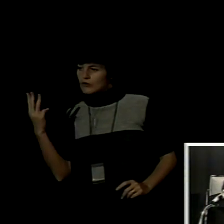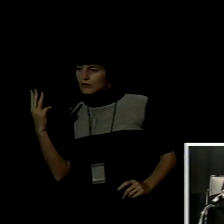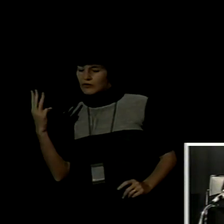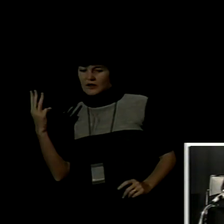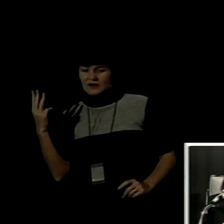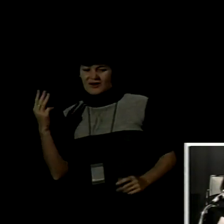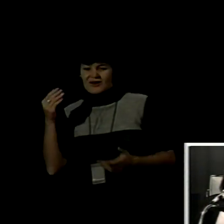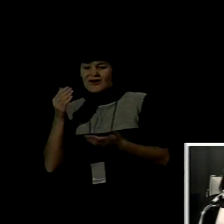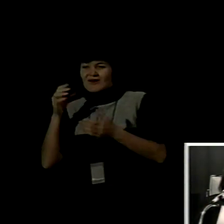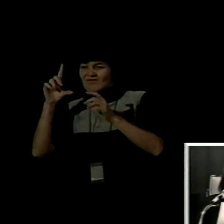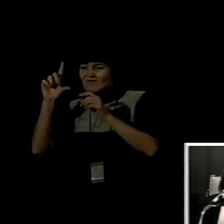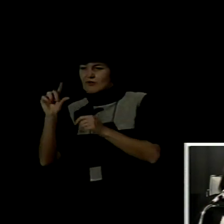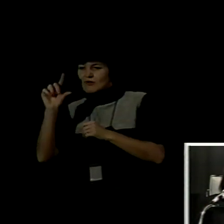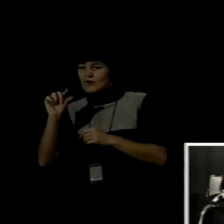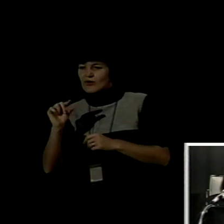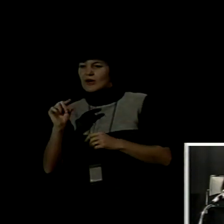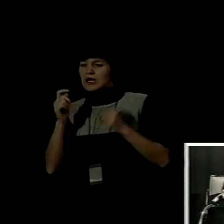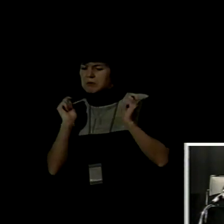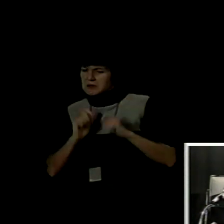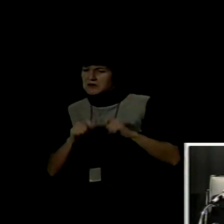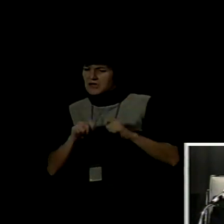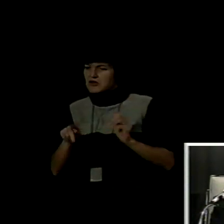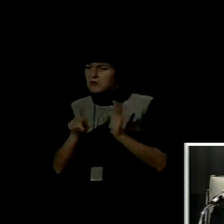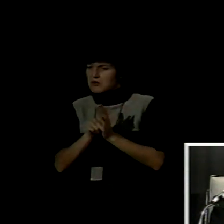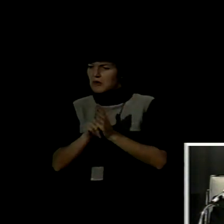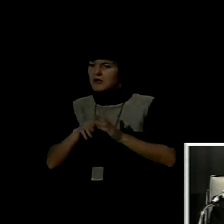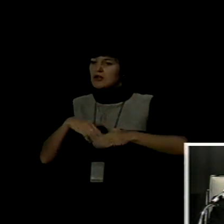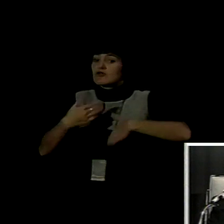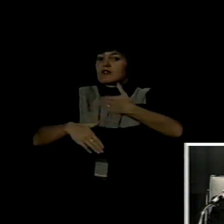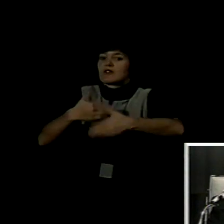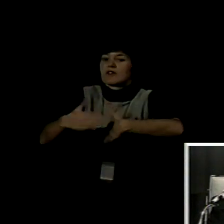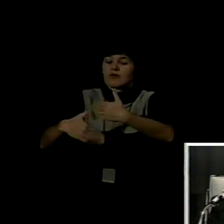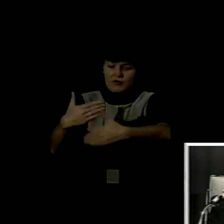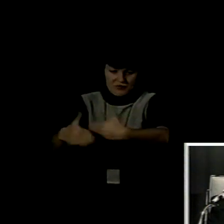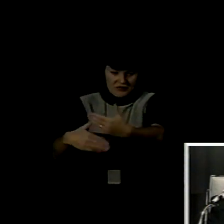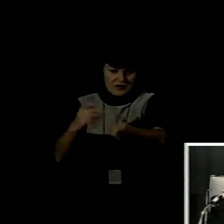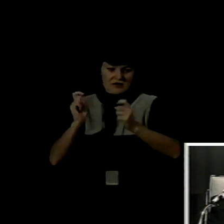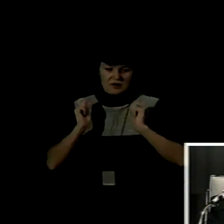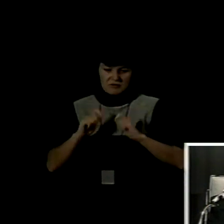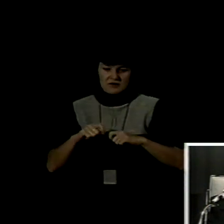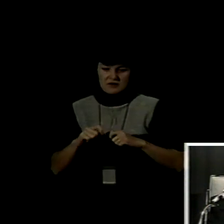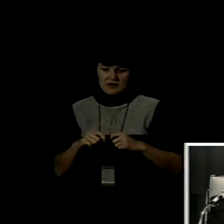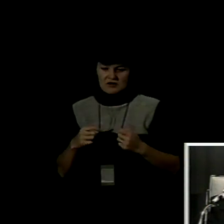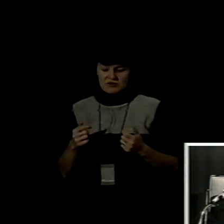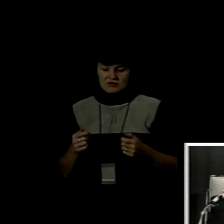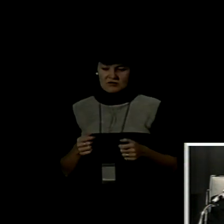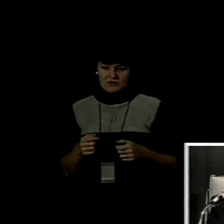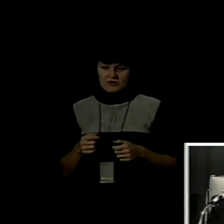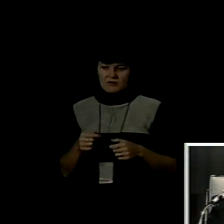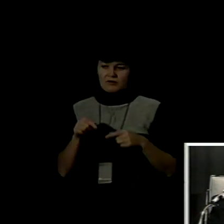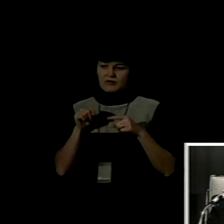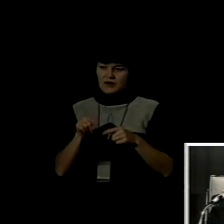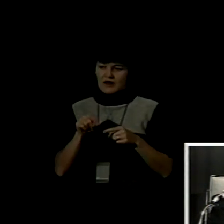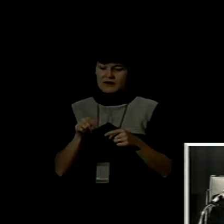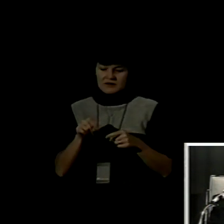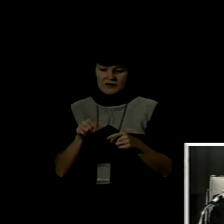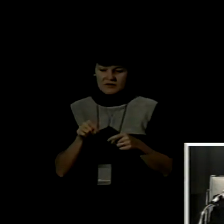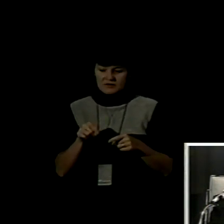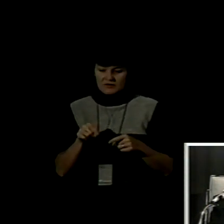persona no discapacitada en situación análoga de edad, sexo, formación, capacitación,